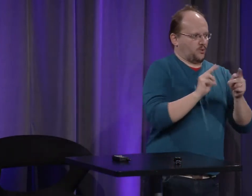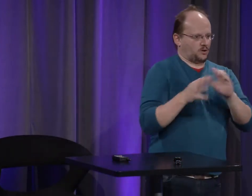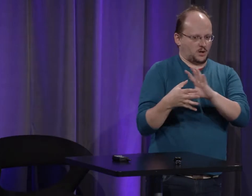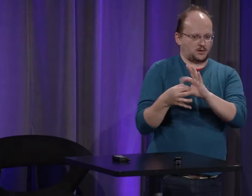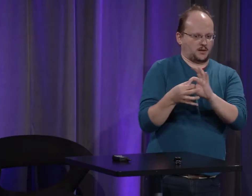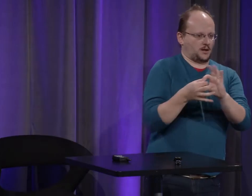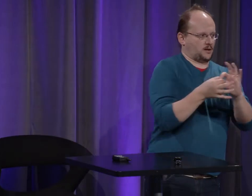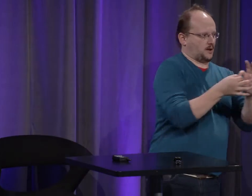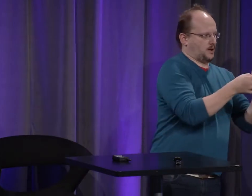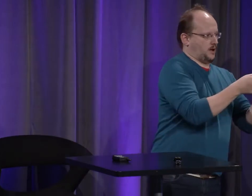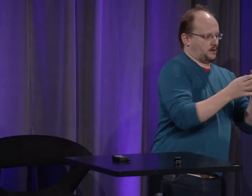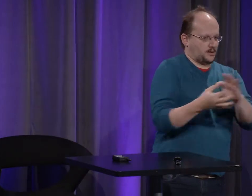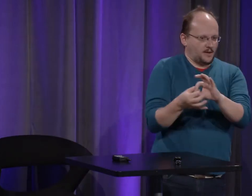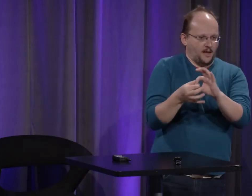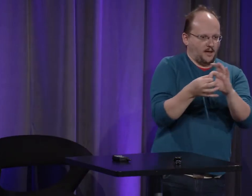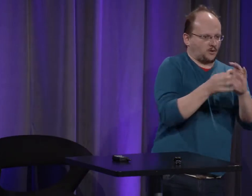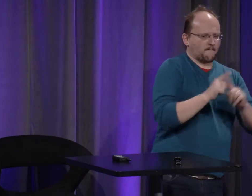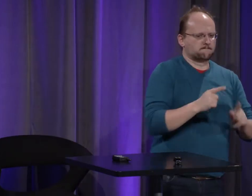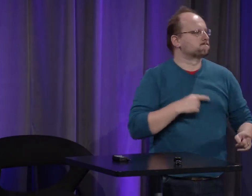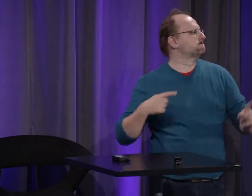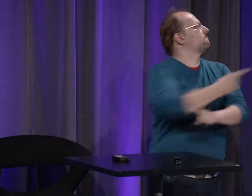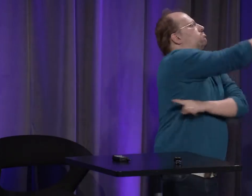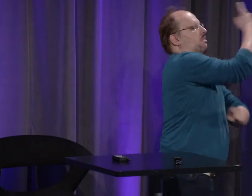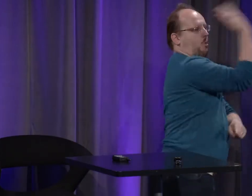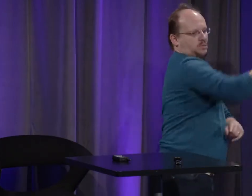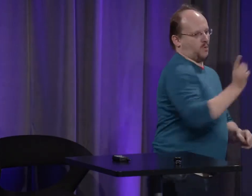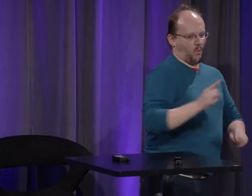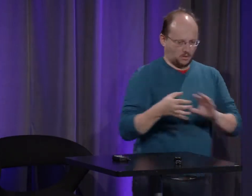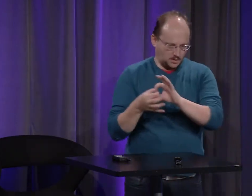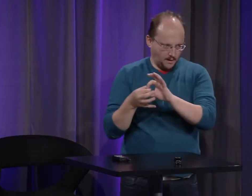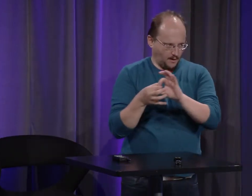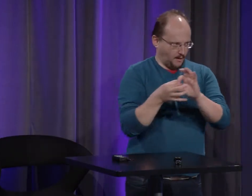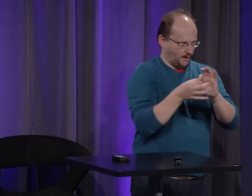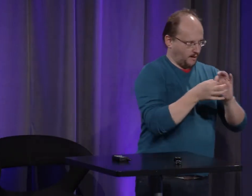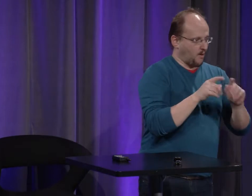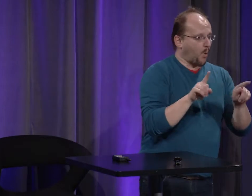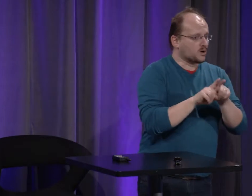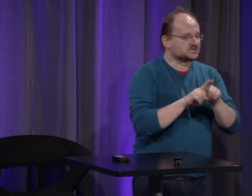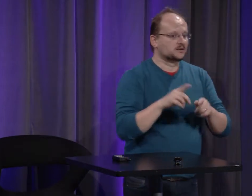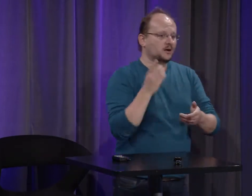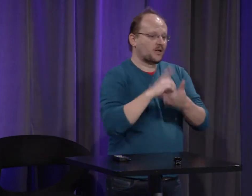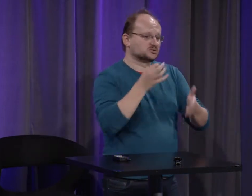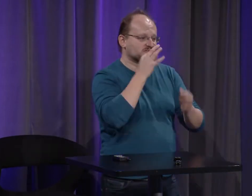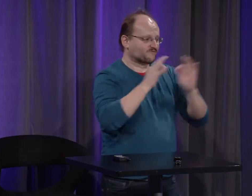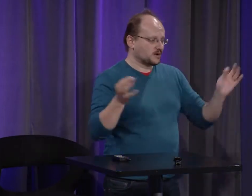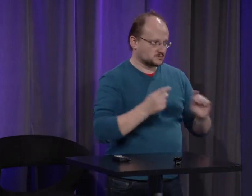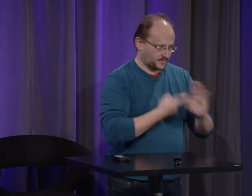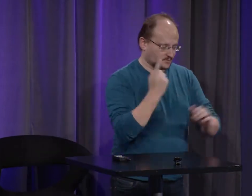qu'on peut transposer avec lequel on peut faire des liens pas très très loin dans l'histoire mais un peu plus loin dans l